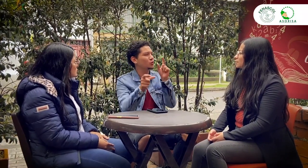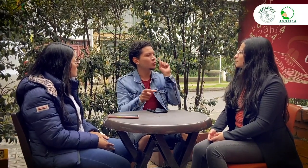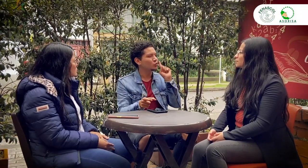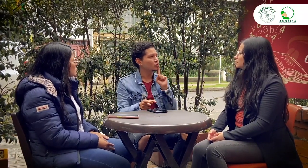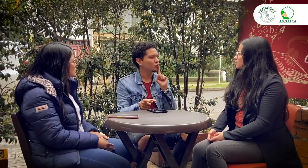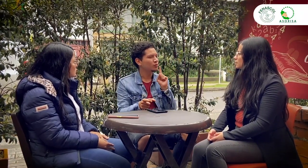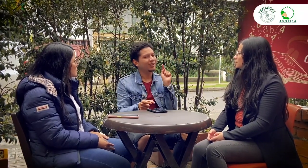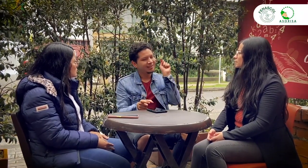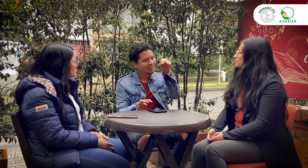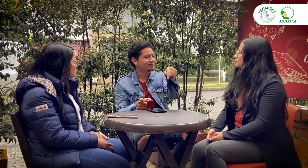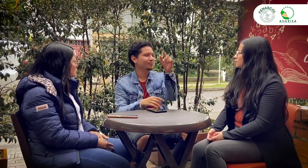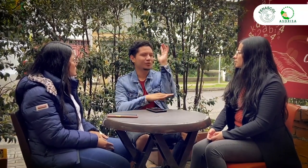sorda en Colombia.